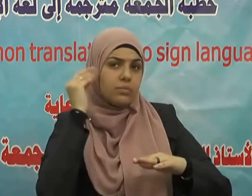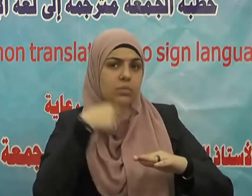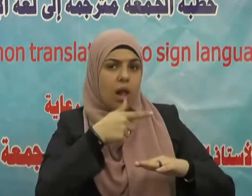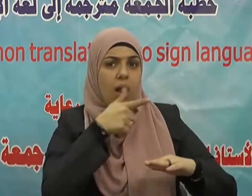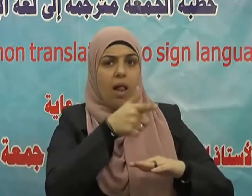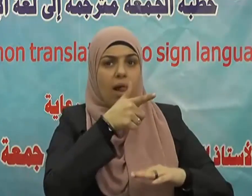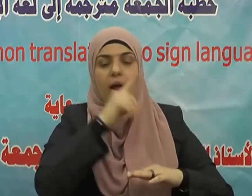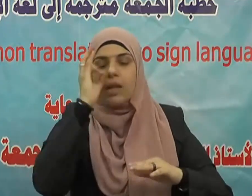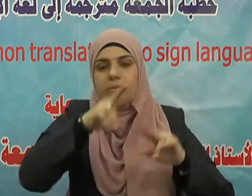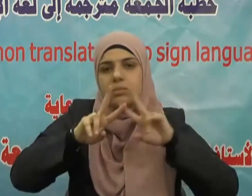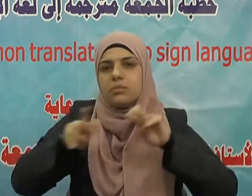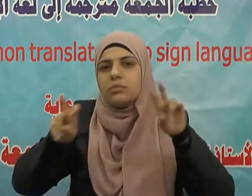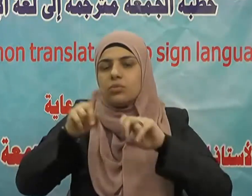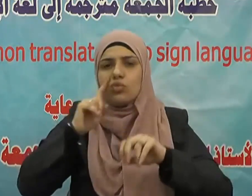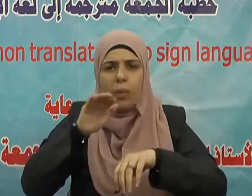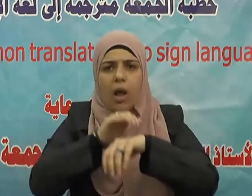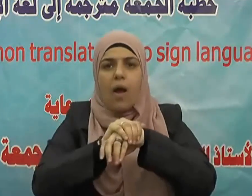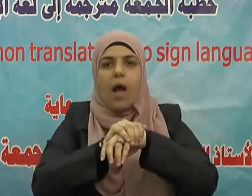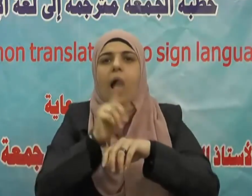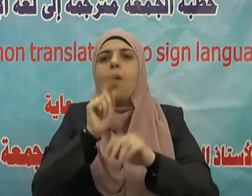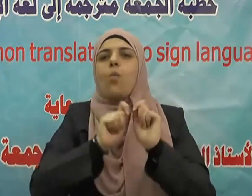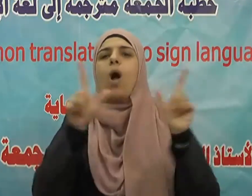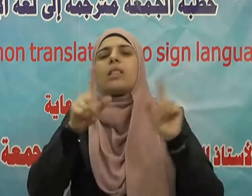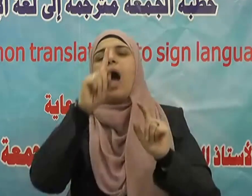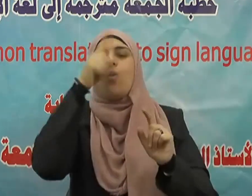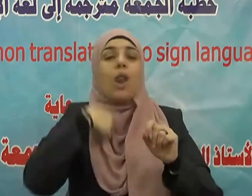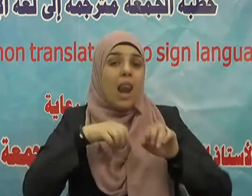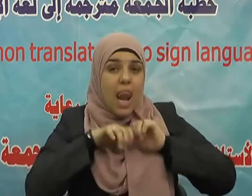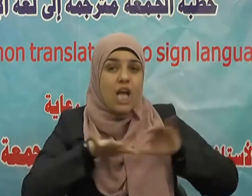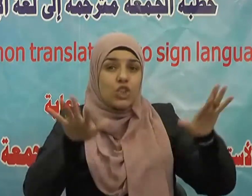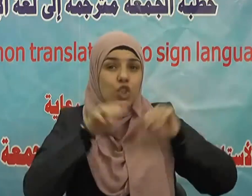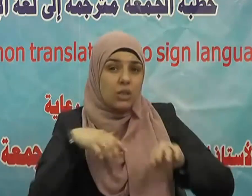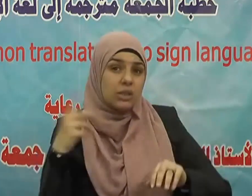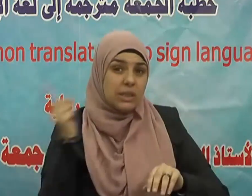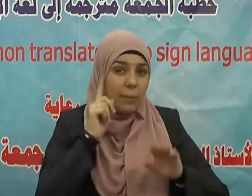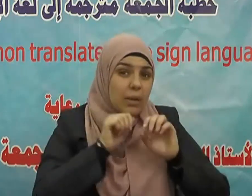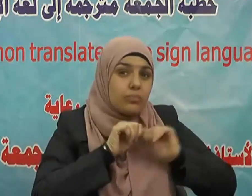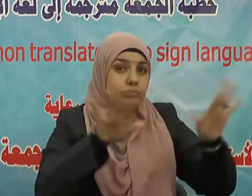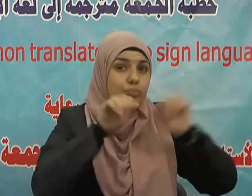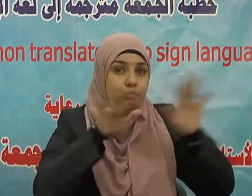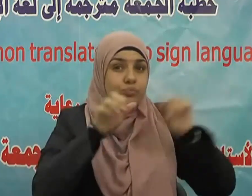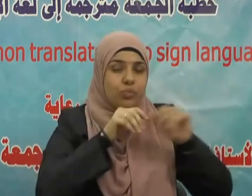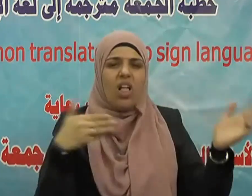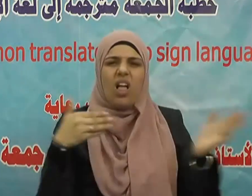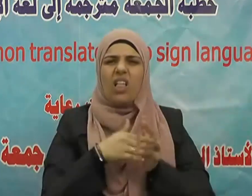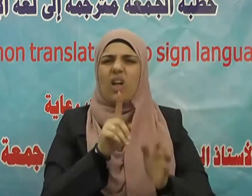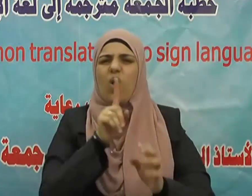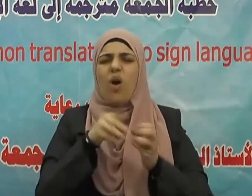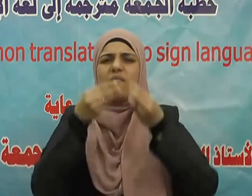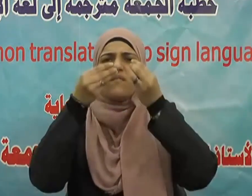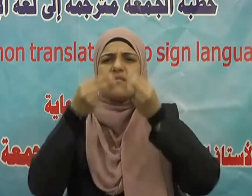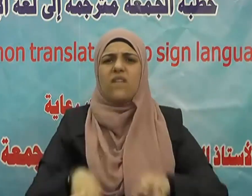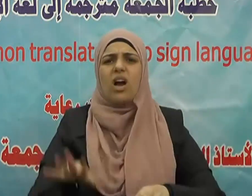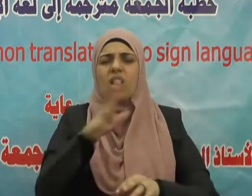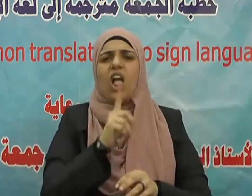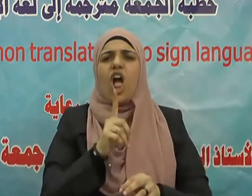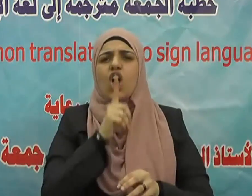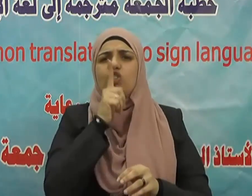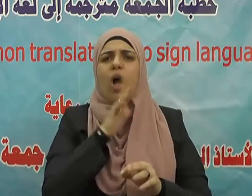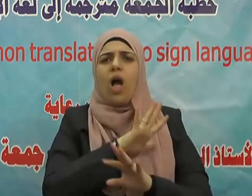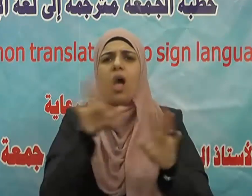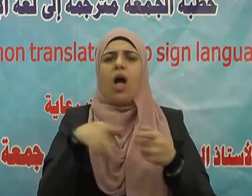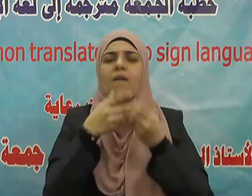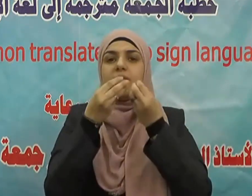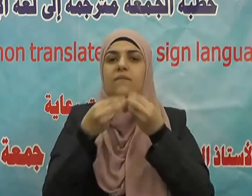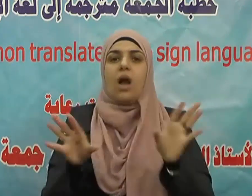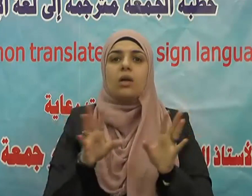دخل رجل على سيدنا عمر بن عبد العزيز رحمه الله وذكر له عن رجل